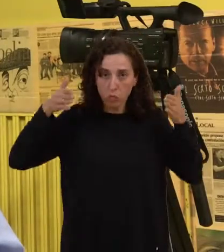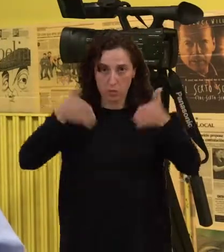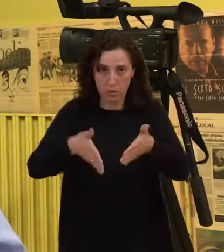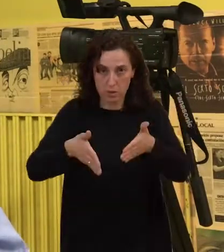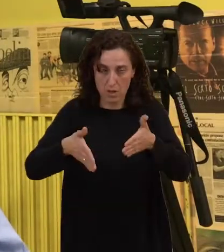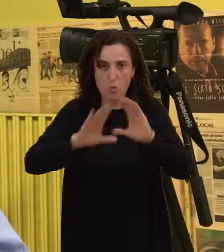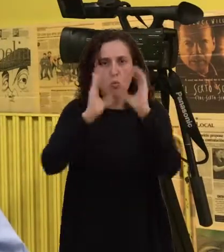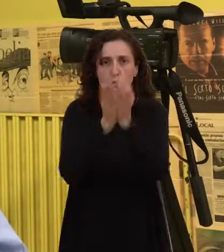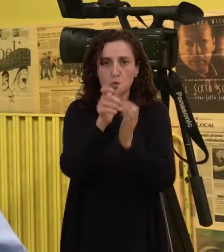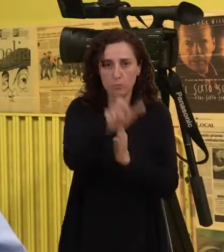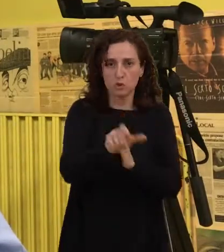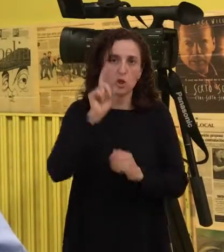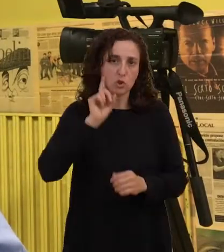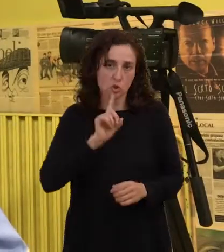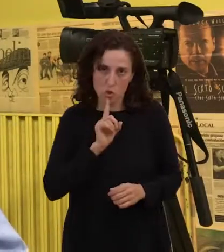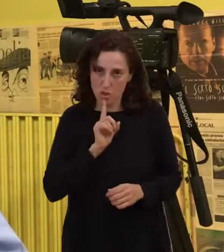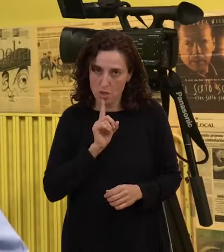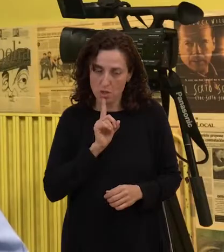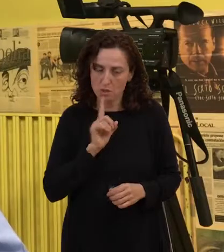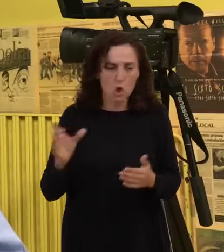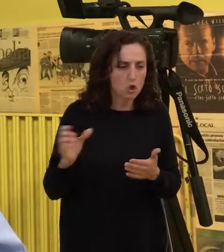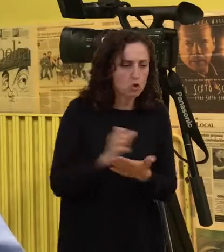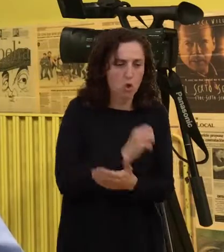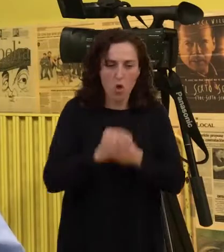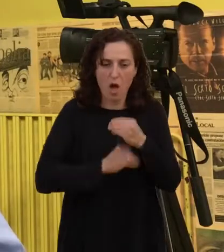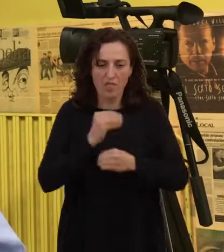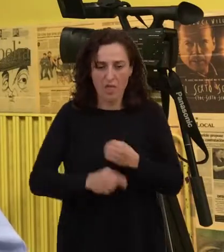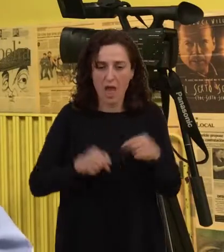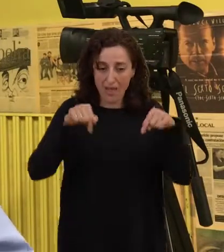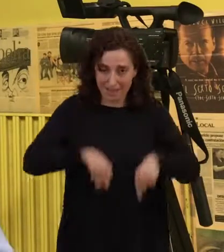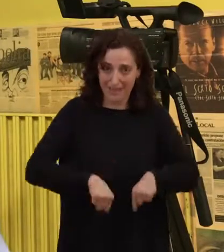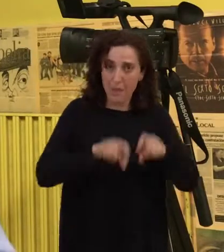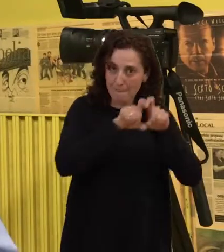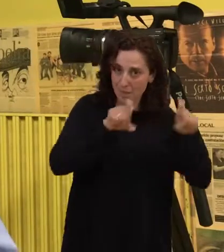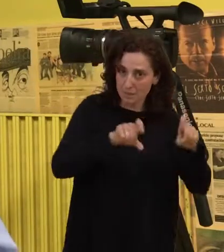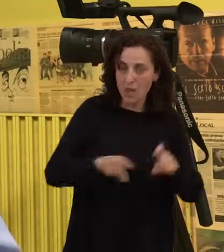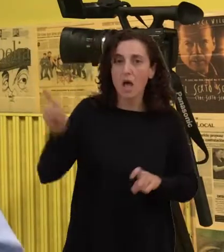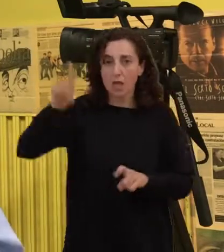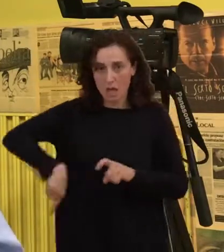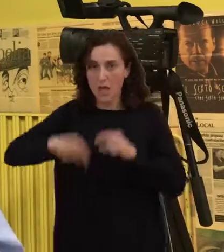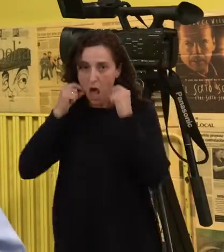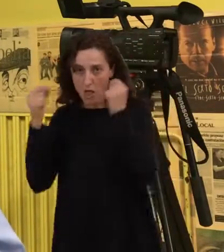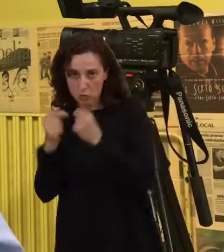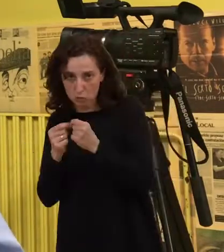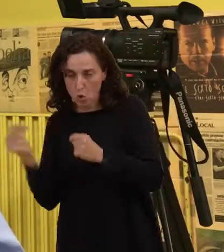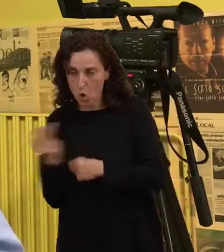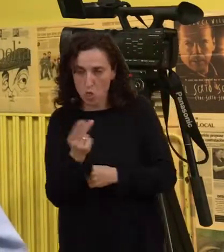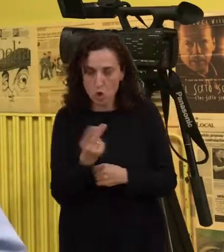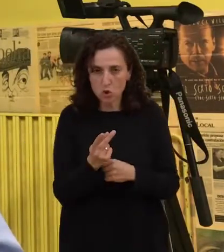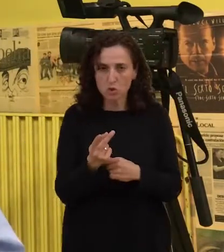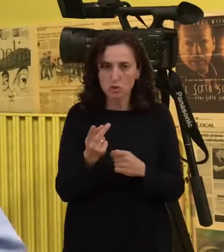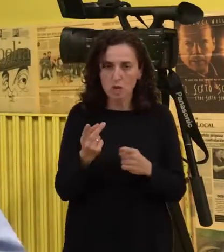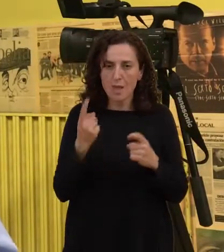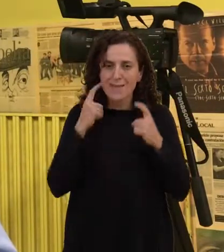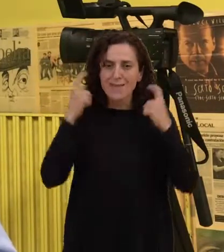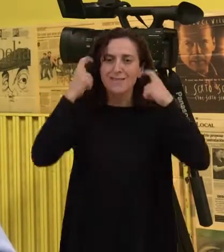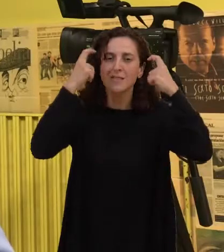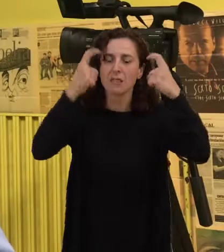sordo todo o que se hace en esta empresa e en esta asociación va orientado para melhorar a vida da persona sorda